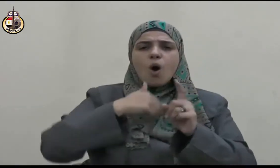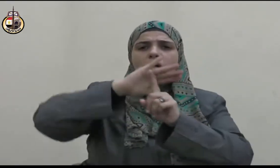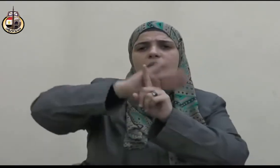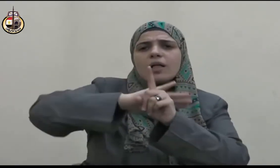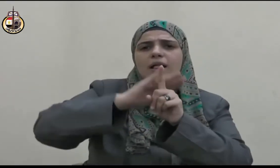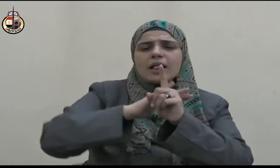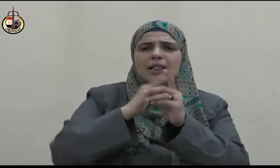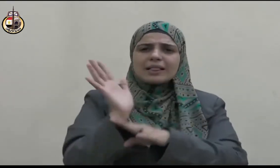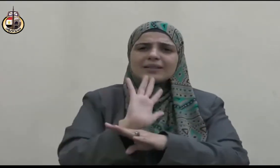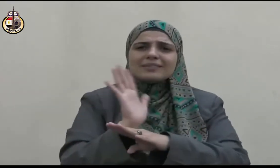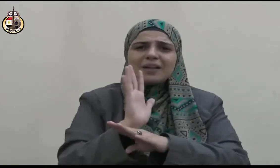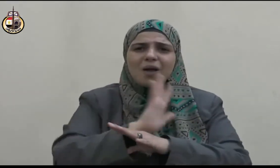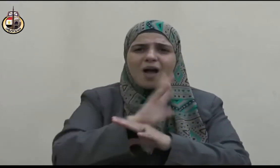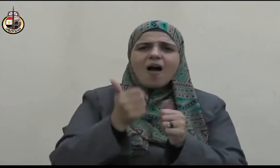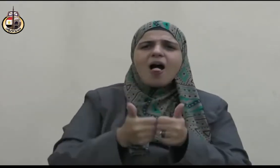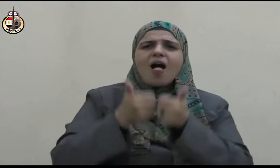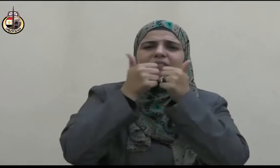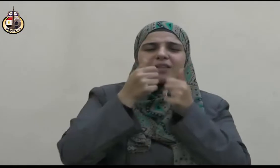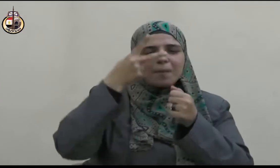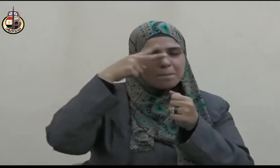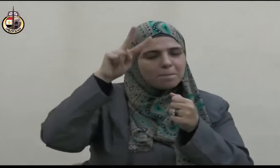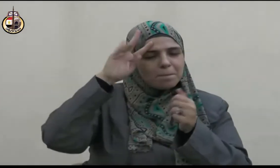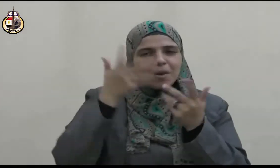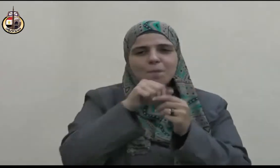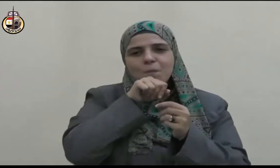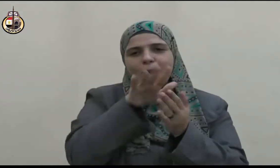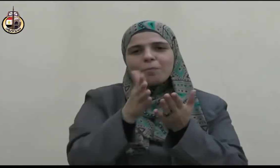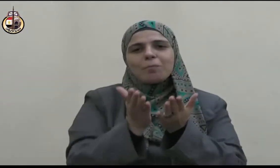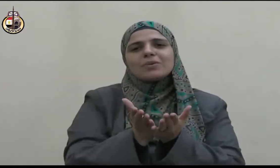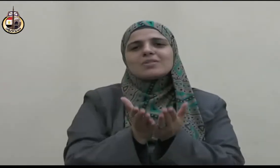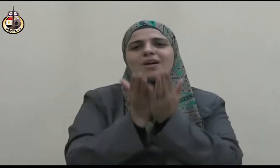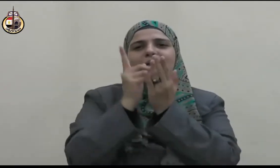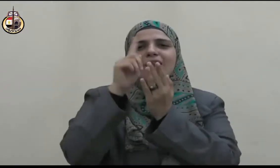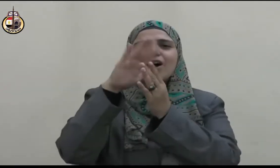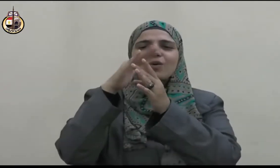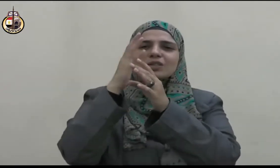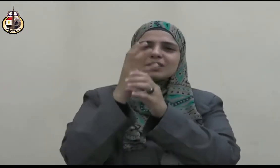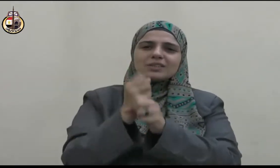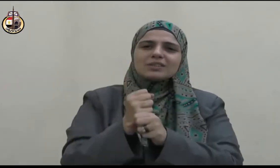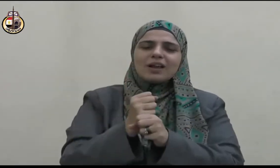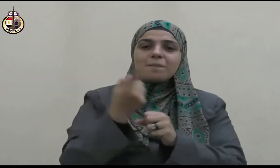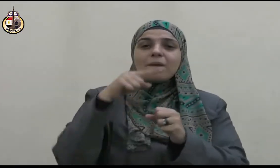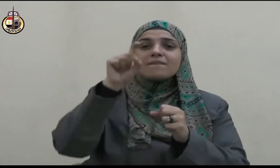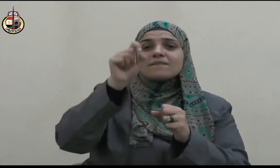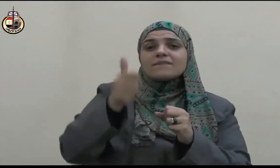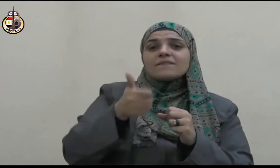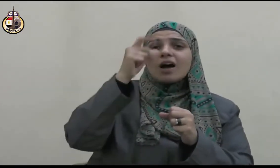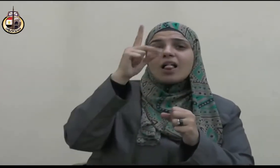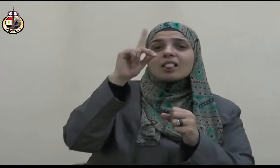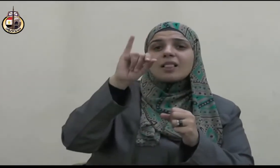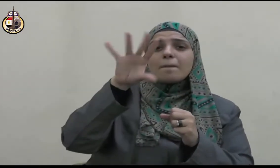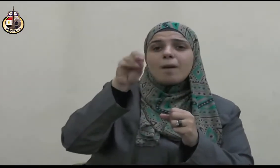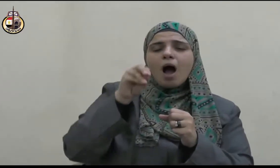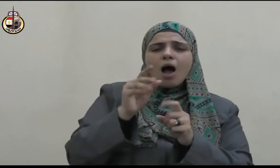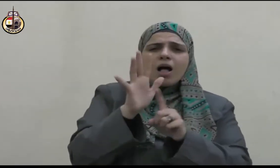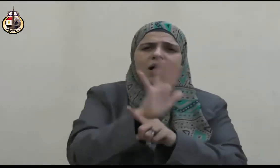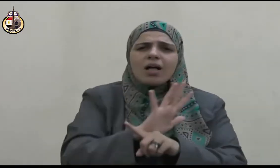فلما قضى الصلاة قال الناس يا رسول الله لقد سجدت في